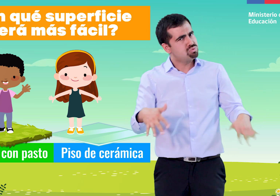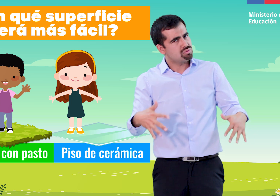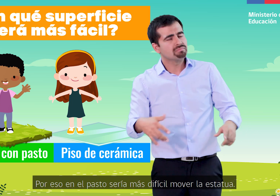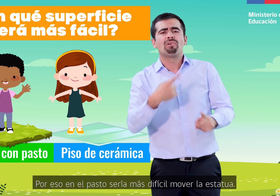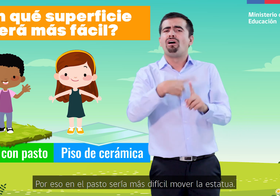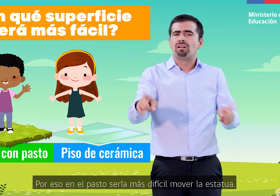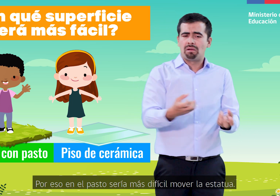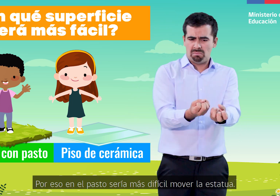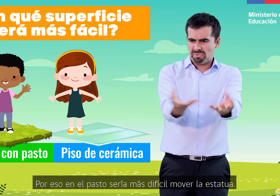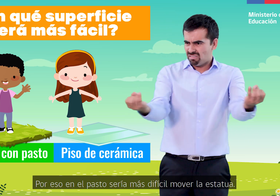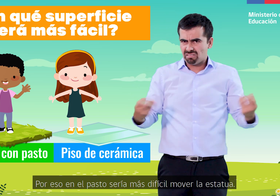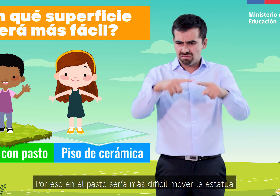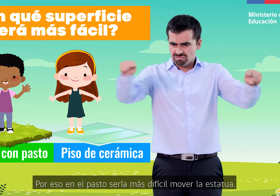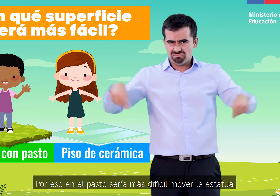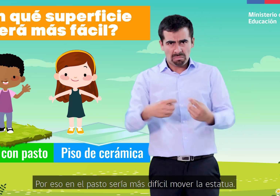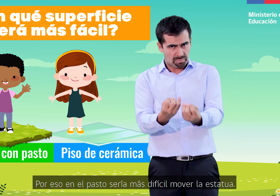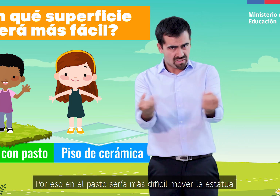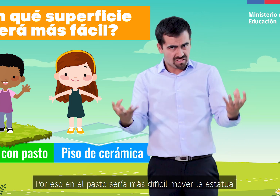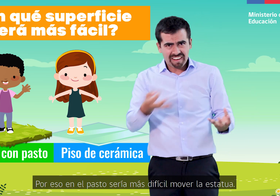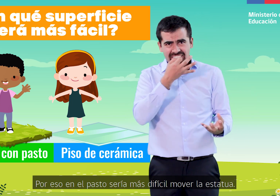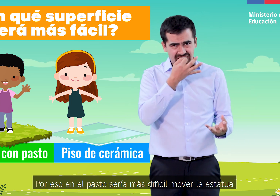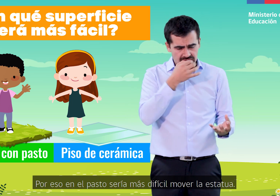Por eso en el pasto sería más difícil mover la estatua.